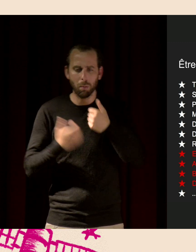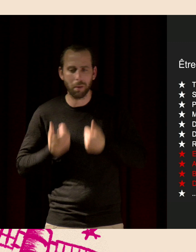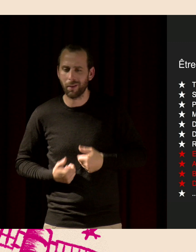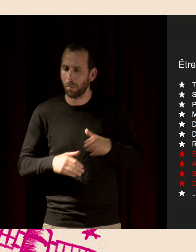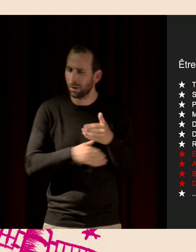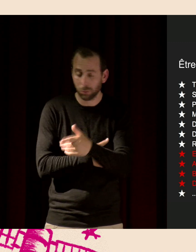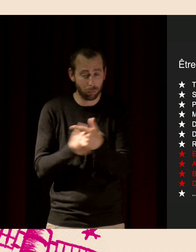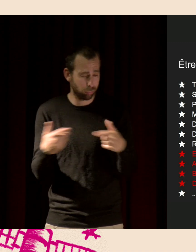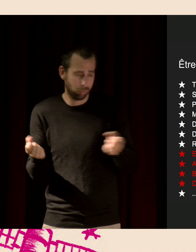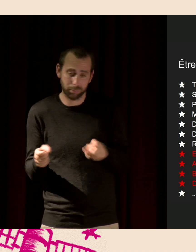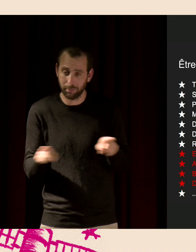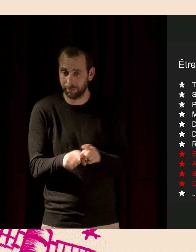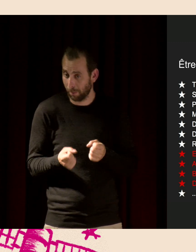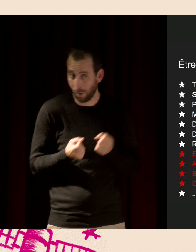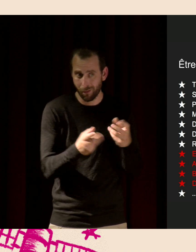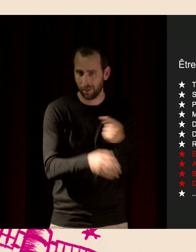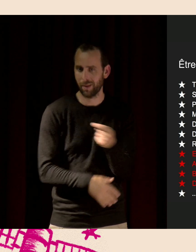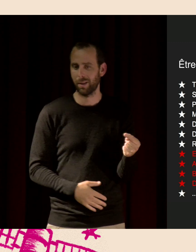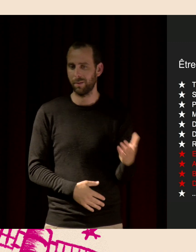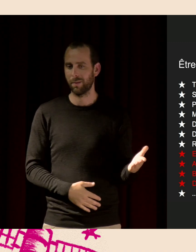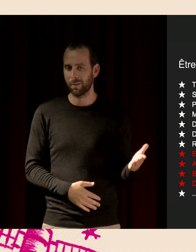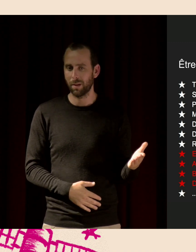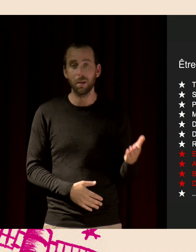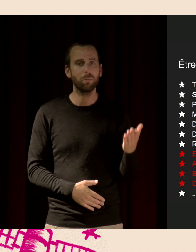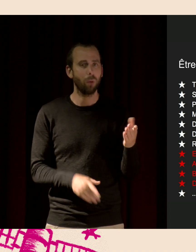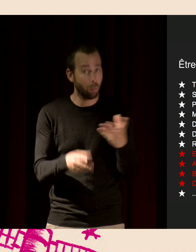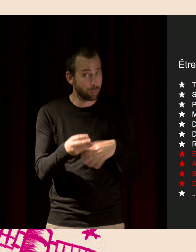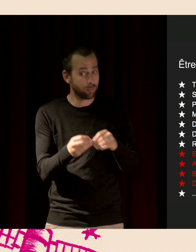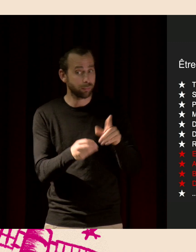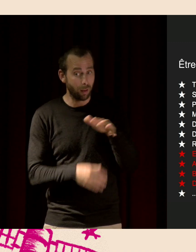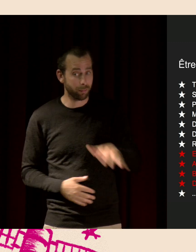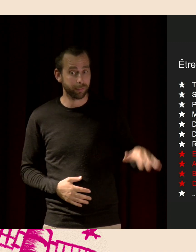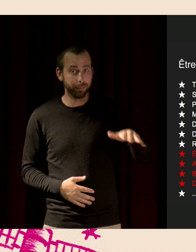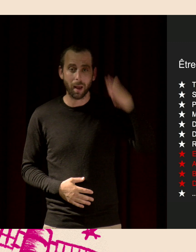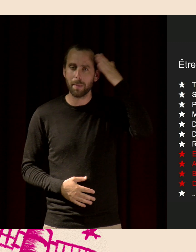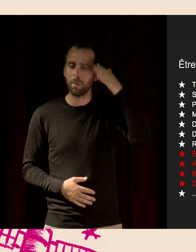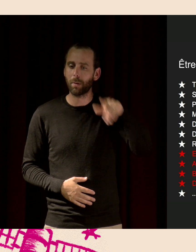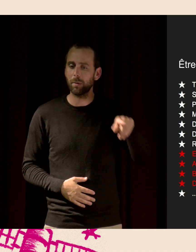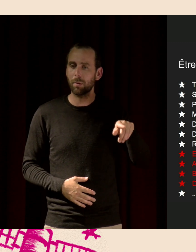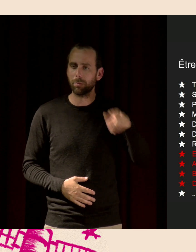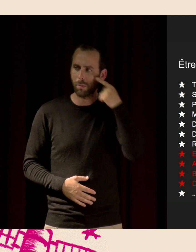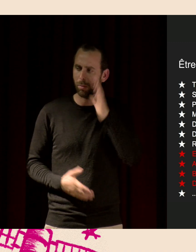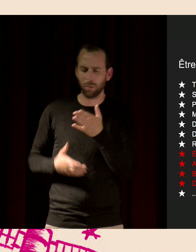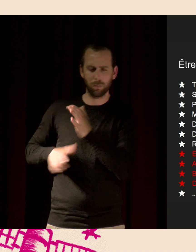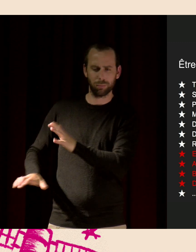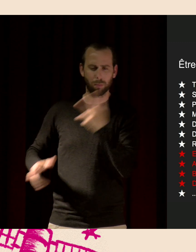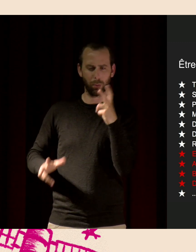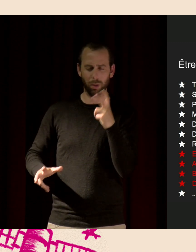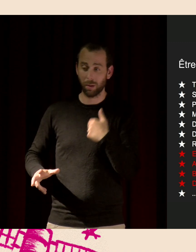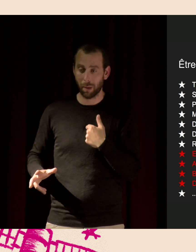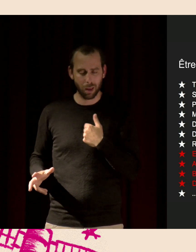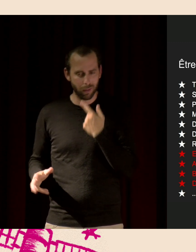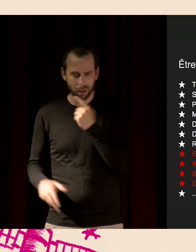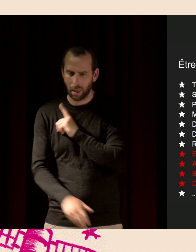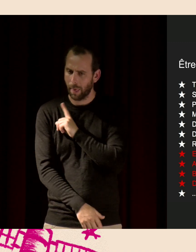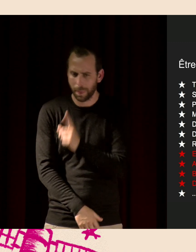poissons. Et qu'en plus, ces animaux, pour contrecarrer tous ces bruits, ont des excès de dépenses énergétiques. C'est-à-dire